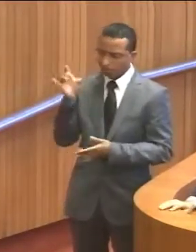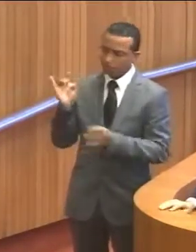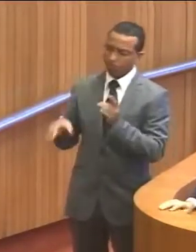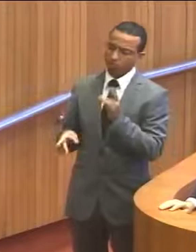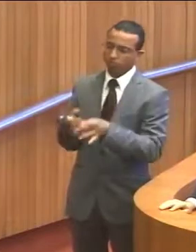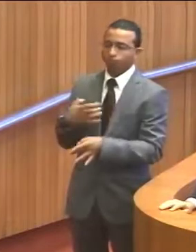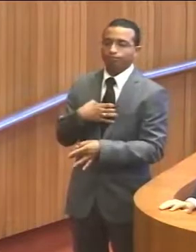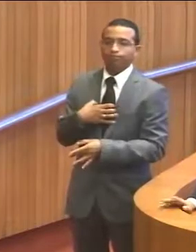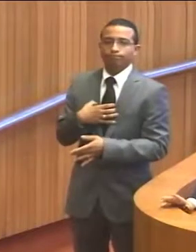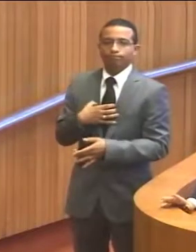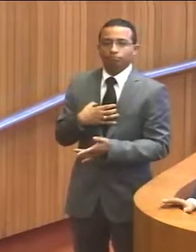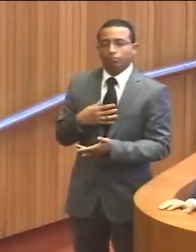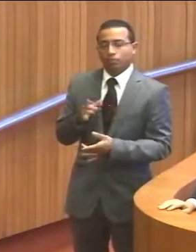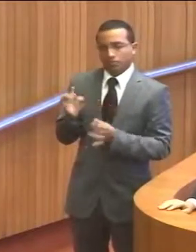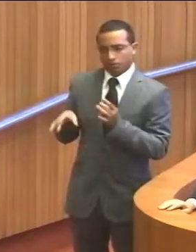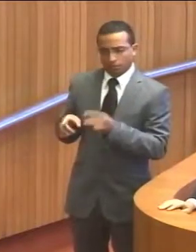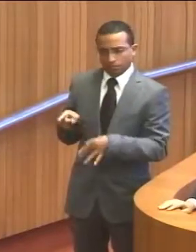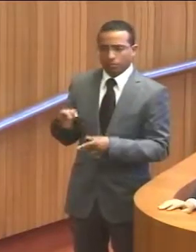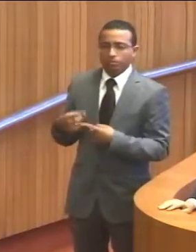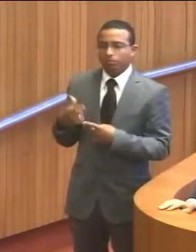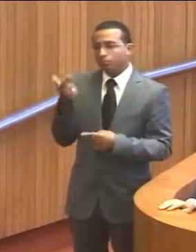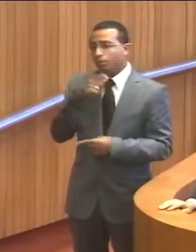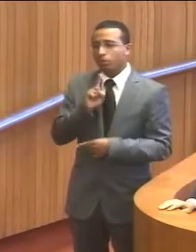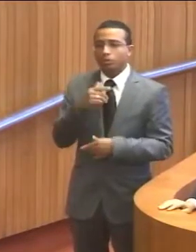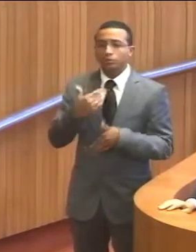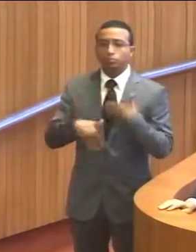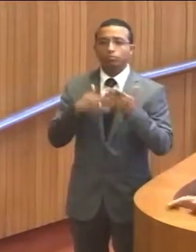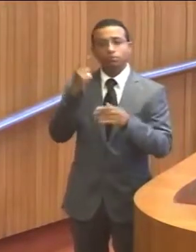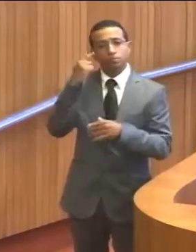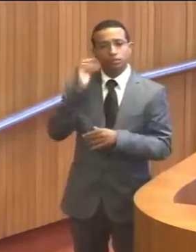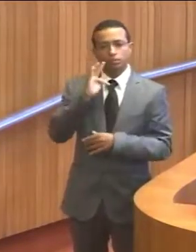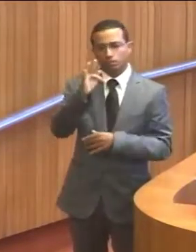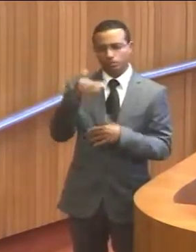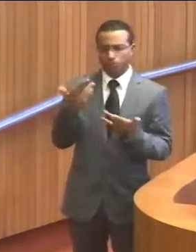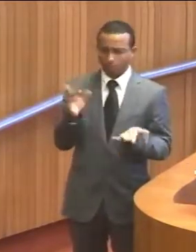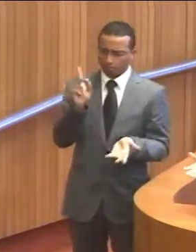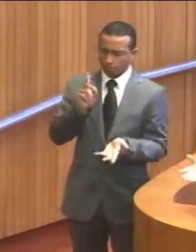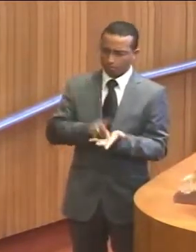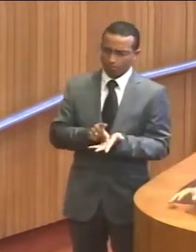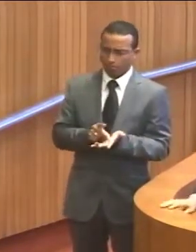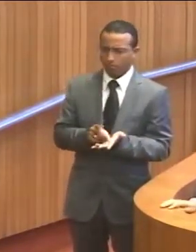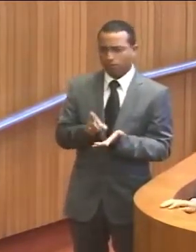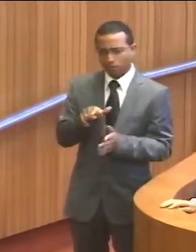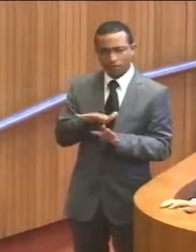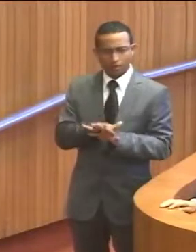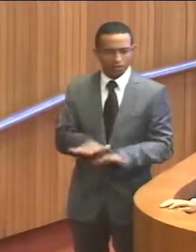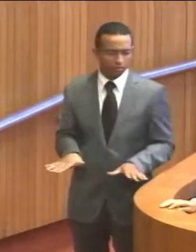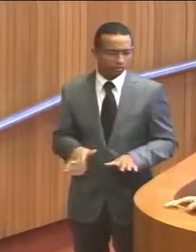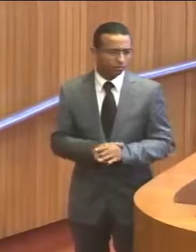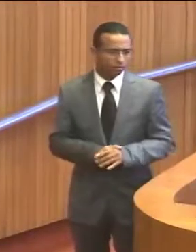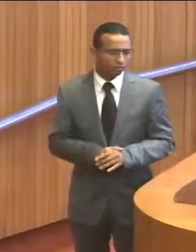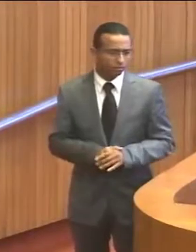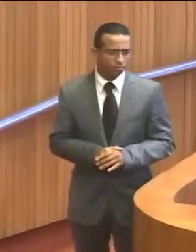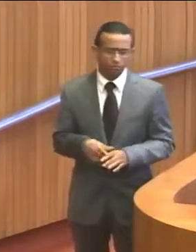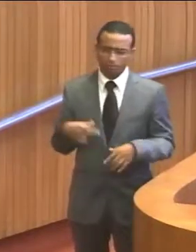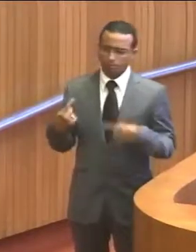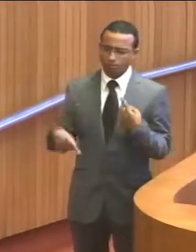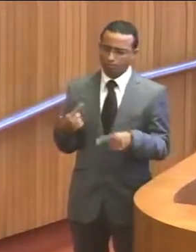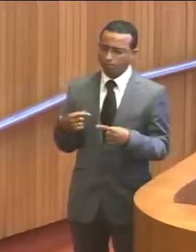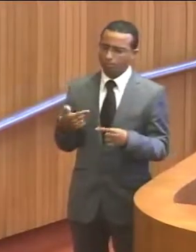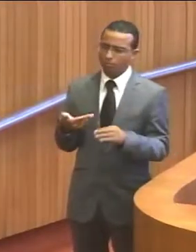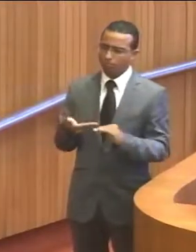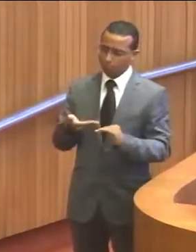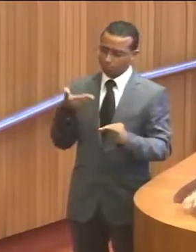abandonar o Maranhão porque não consegue ter perspectiva aqui no nosso Estado. Então, a realidade que nós estamos vivendo é essa. E o debate se